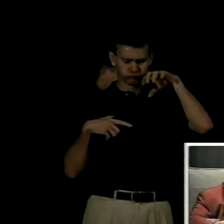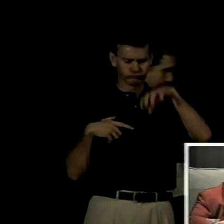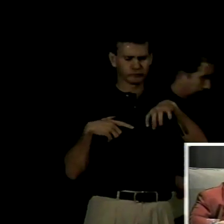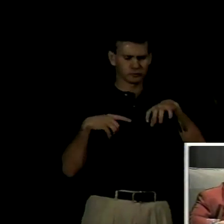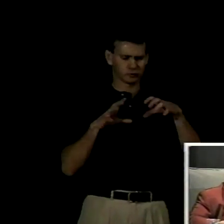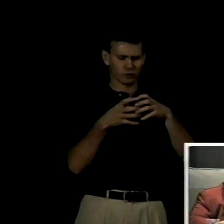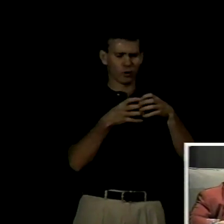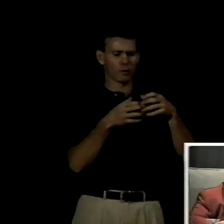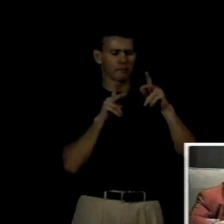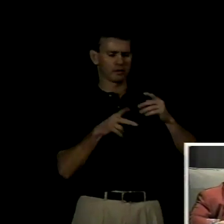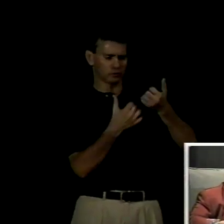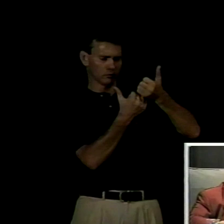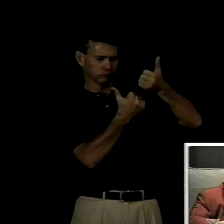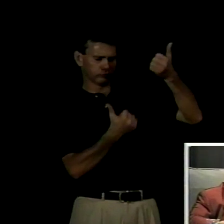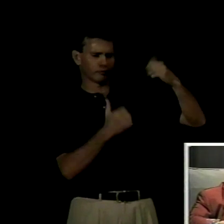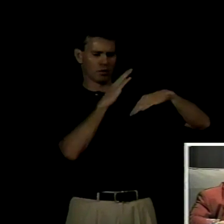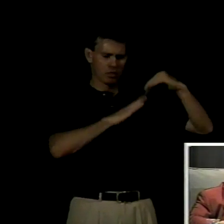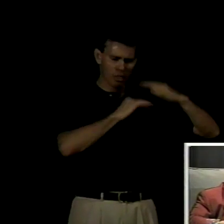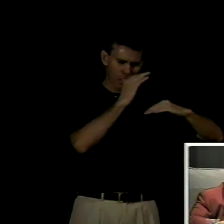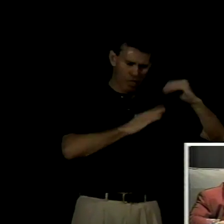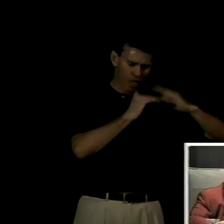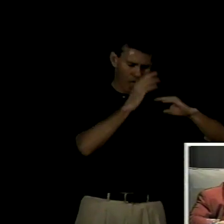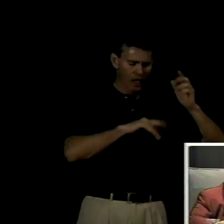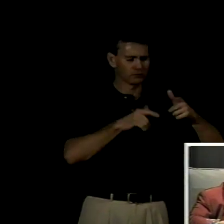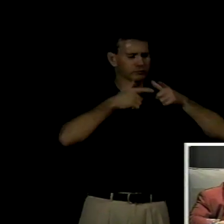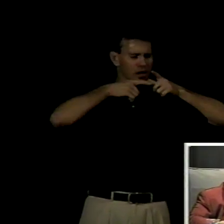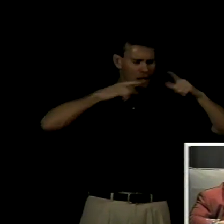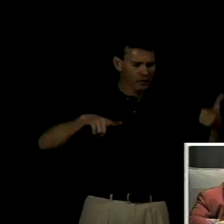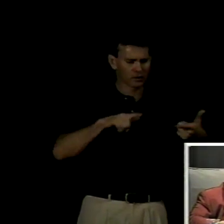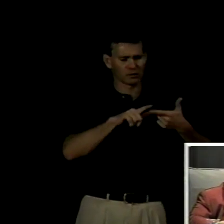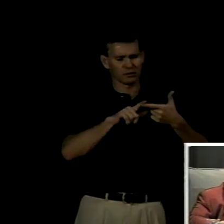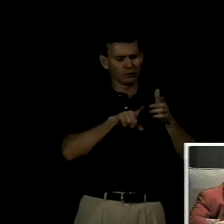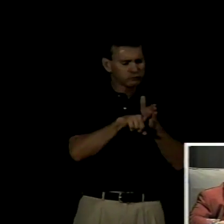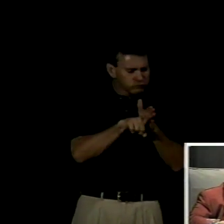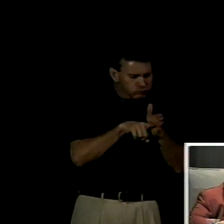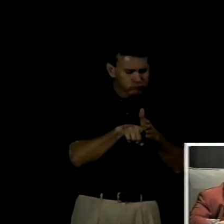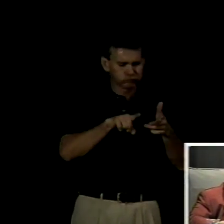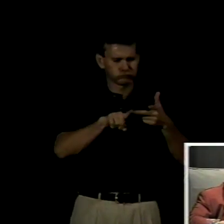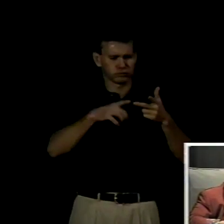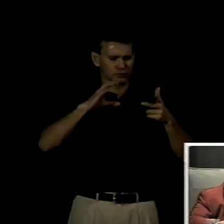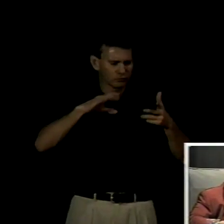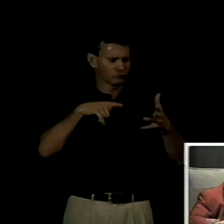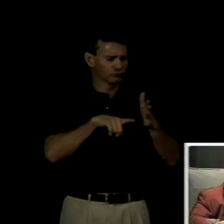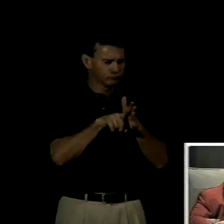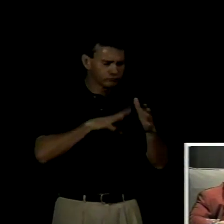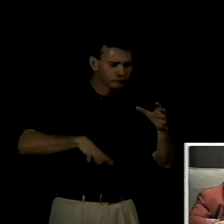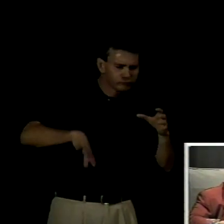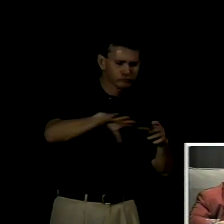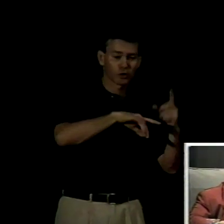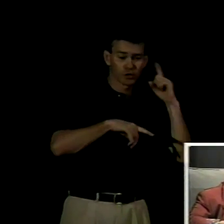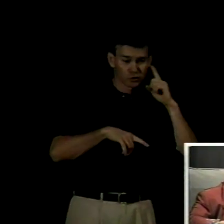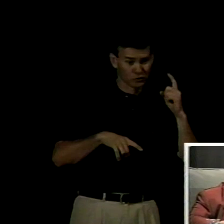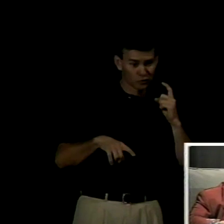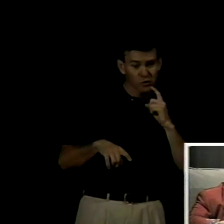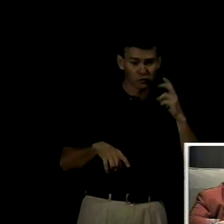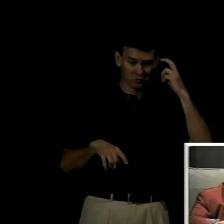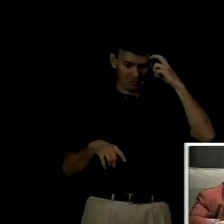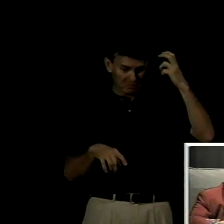en el que participaron lingüistas antropólogos maestros sordos de peso relevante dentro de la comunidad y